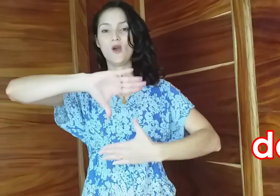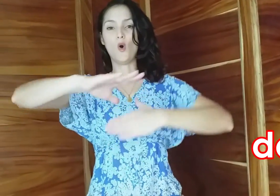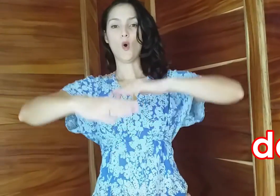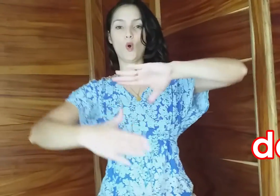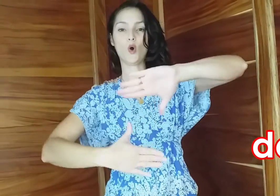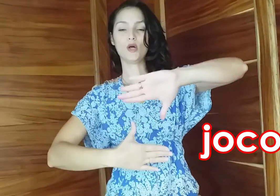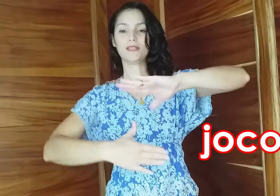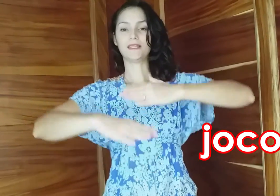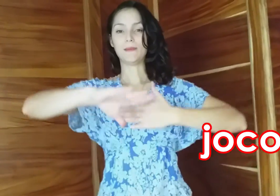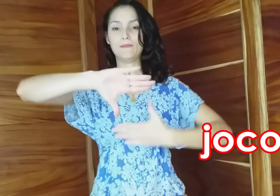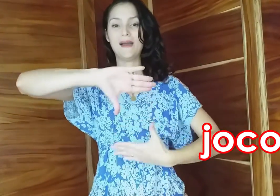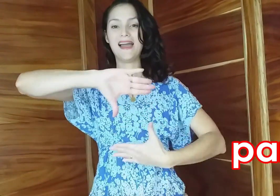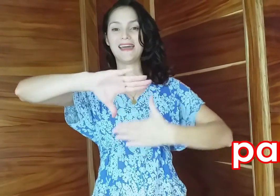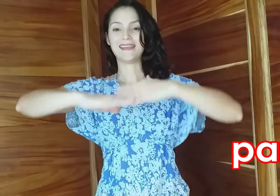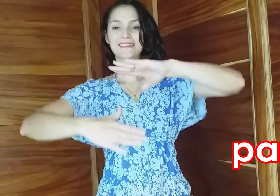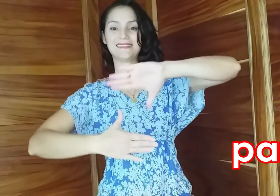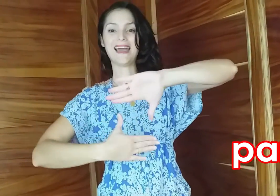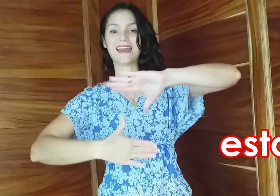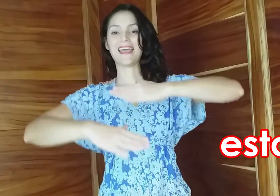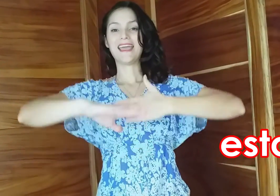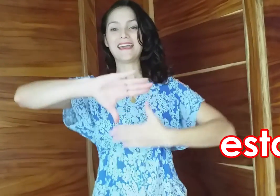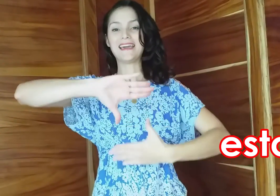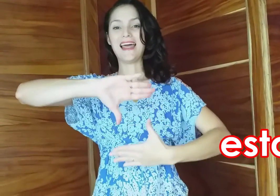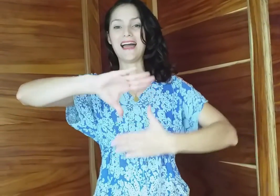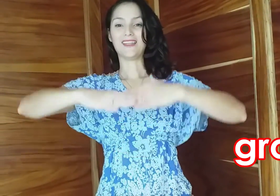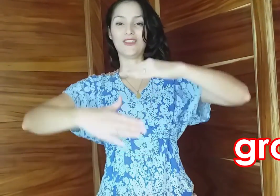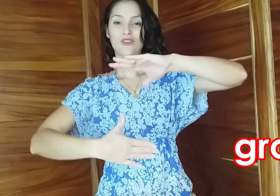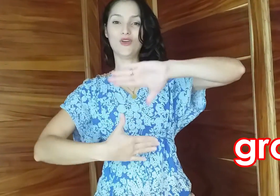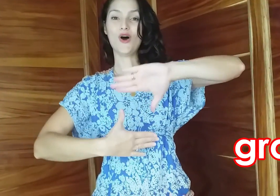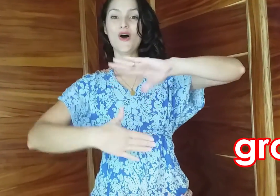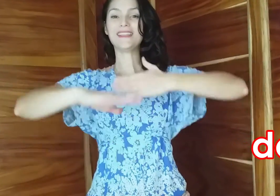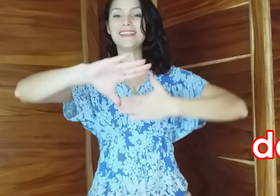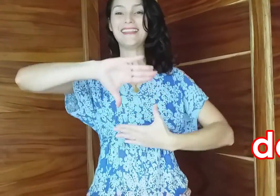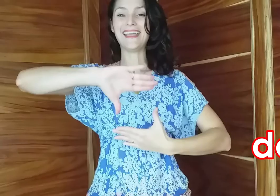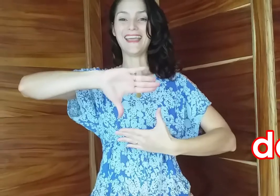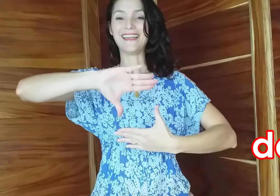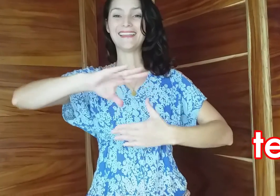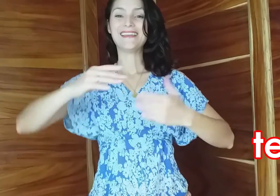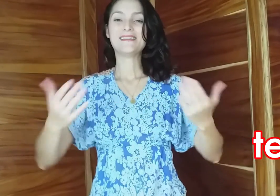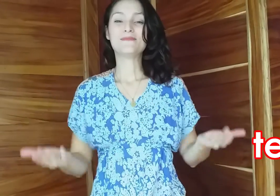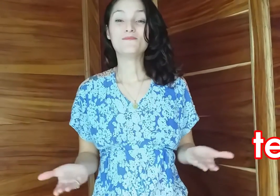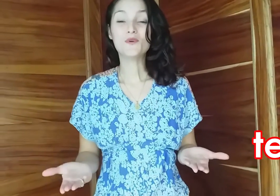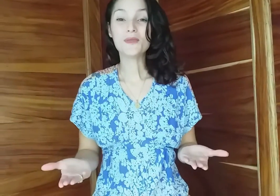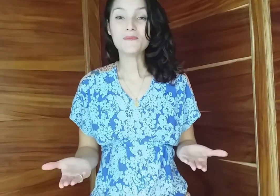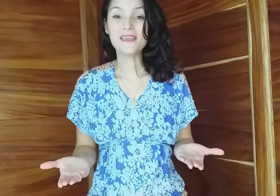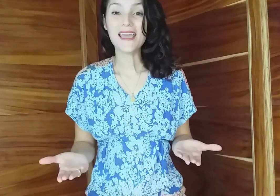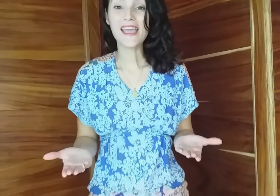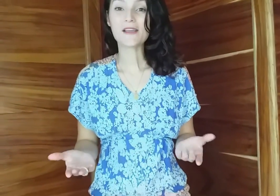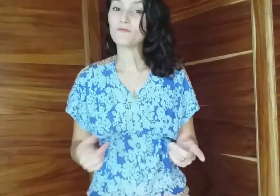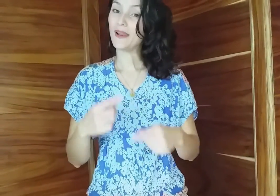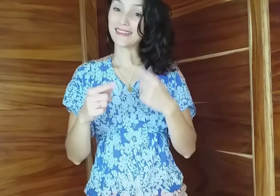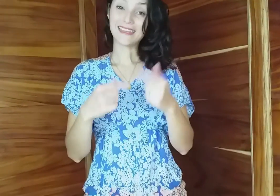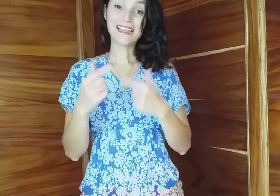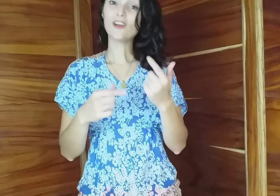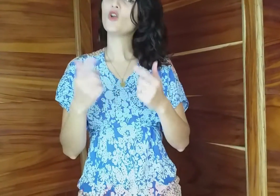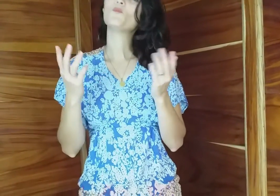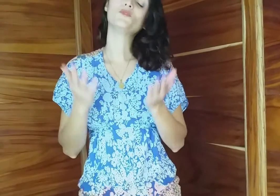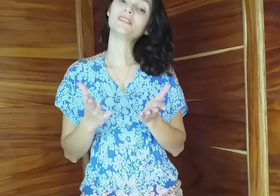jocote para estar grandote. ¡Muy bien! Practíquenlo muchas